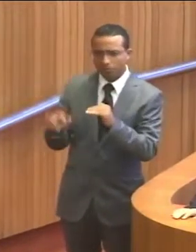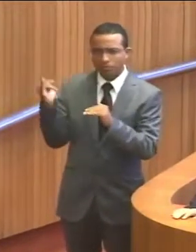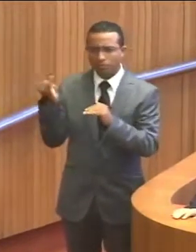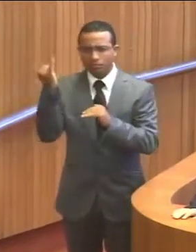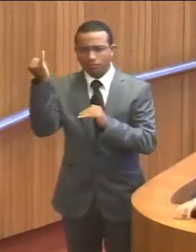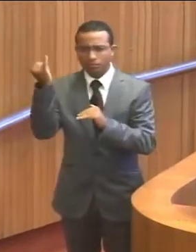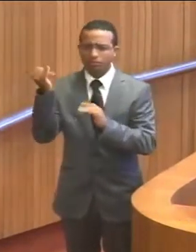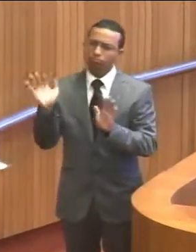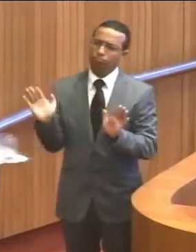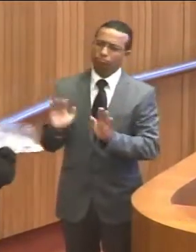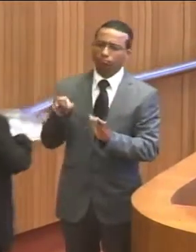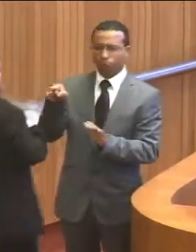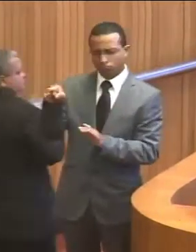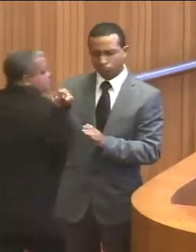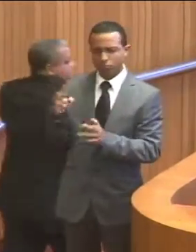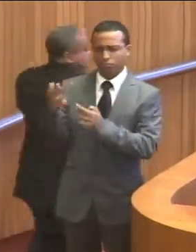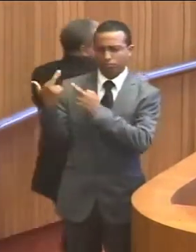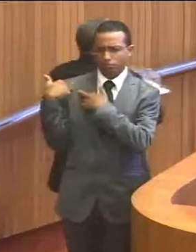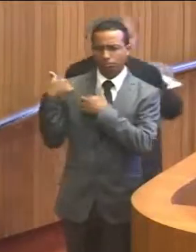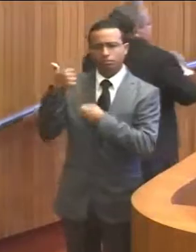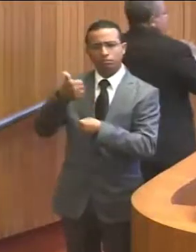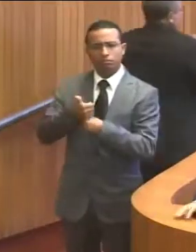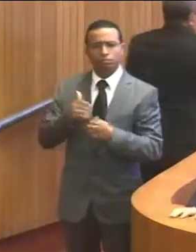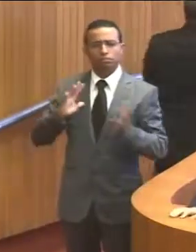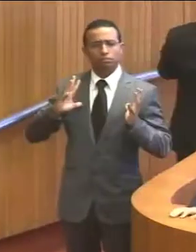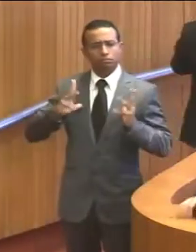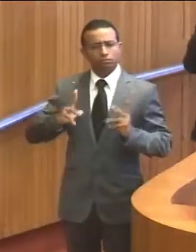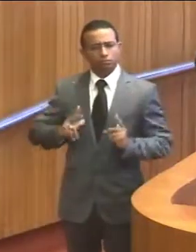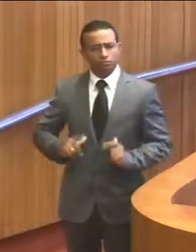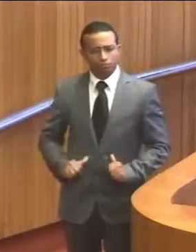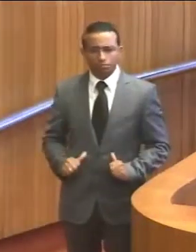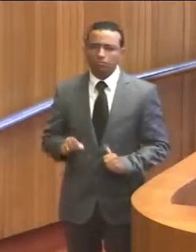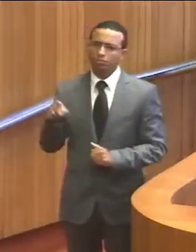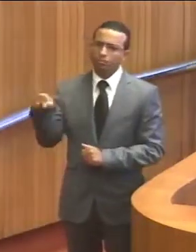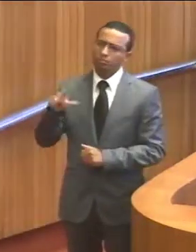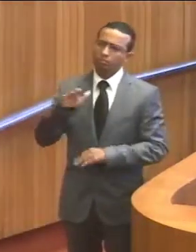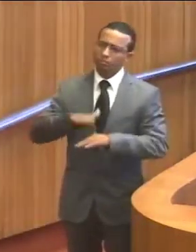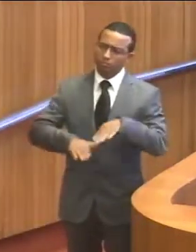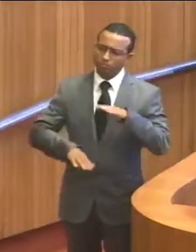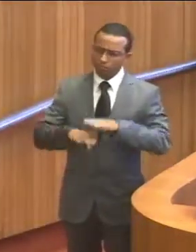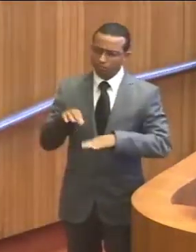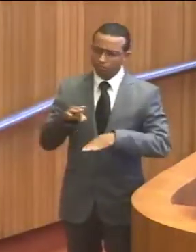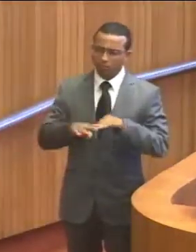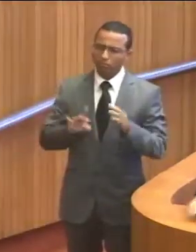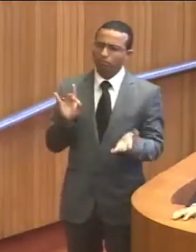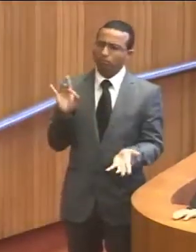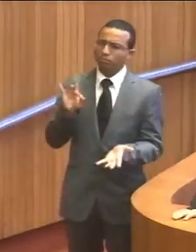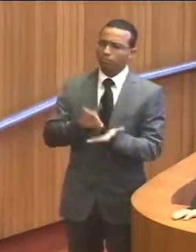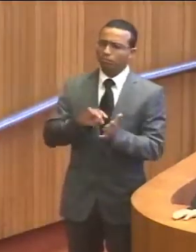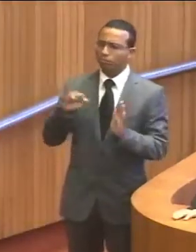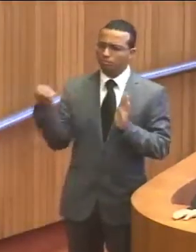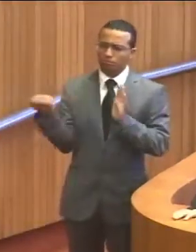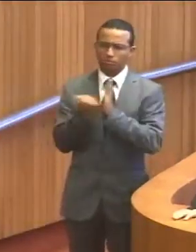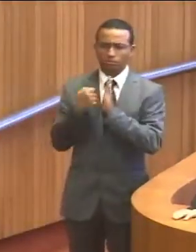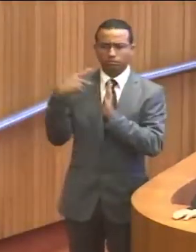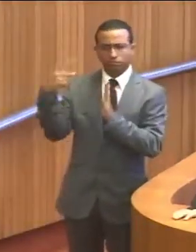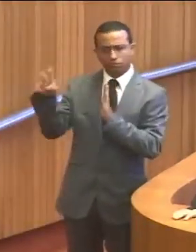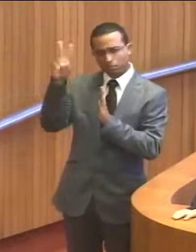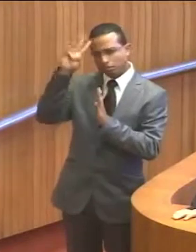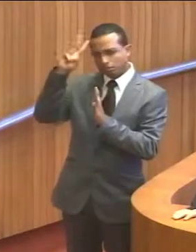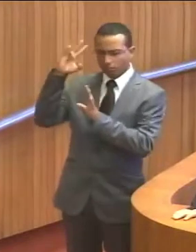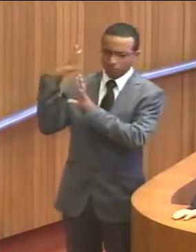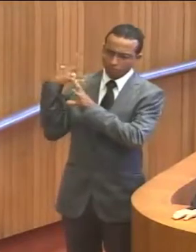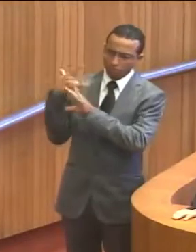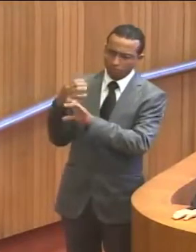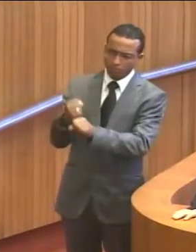Ele vem conduzindo a Embratu de maneira transparente, com muita competência, aliás, uma marca da sua trajetória,